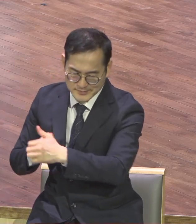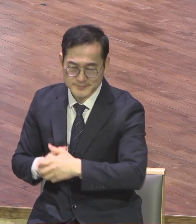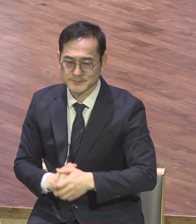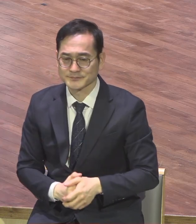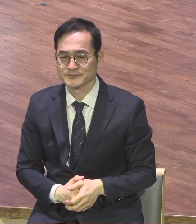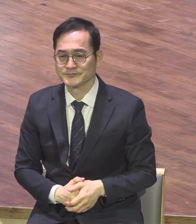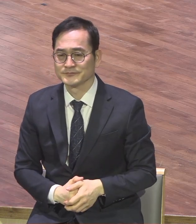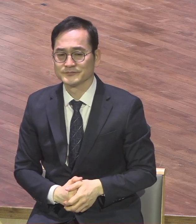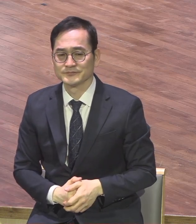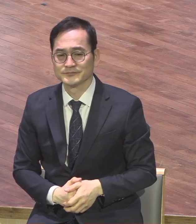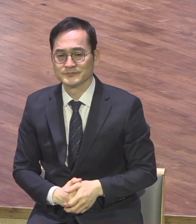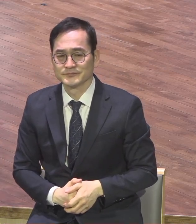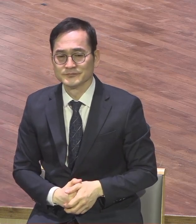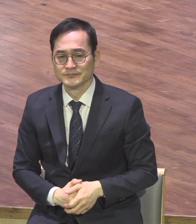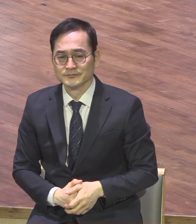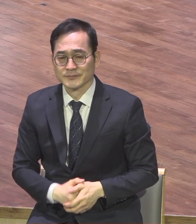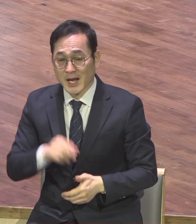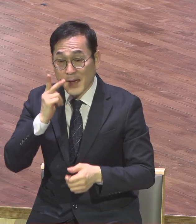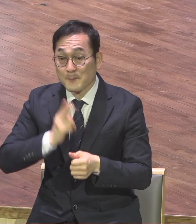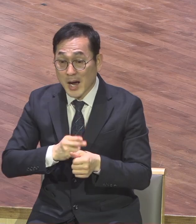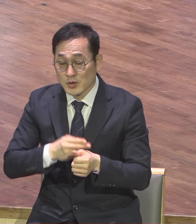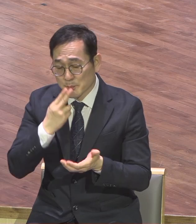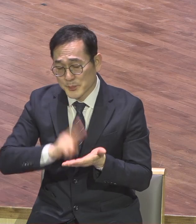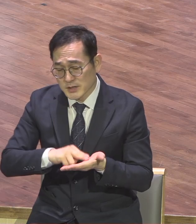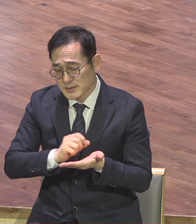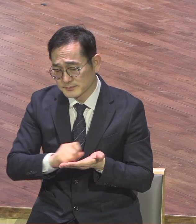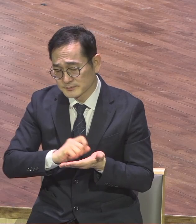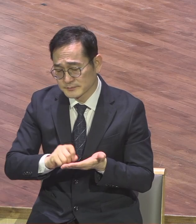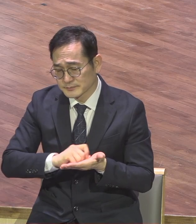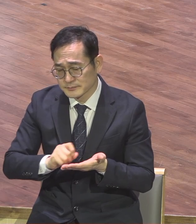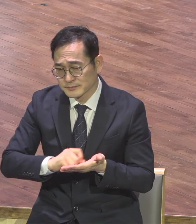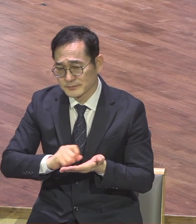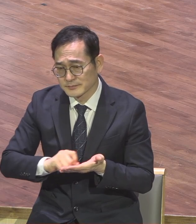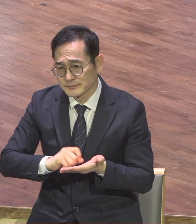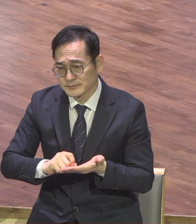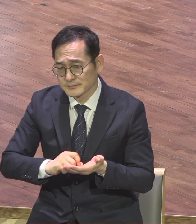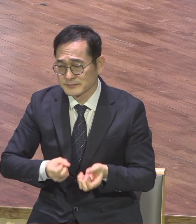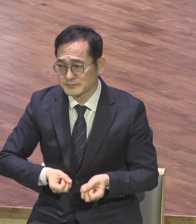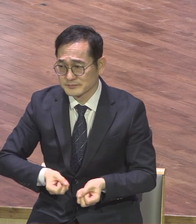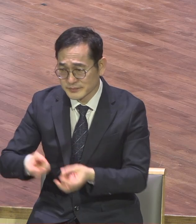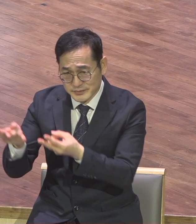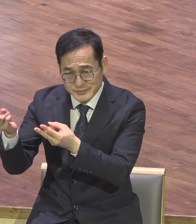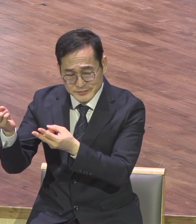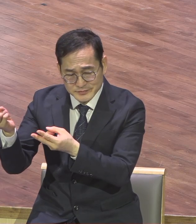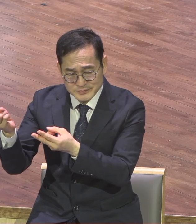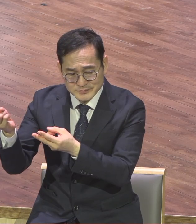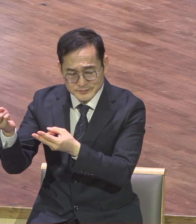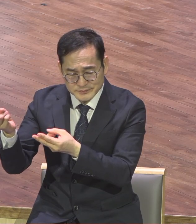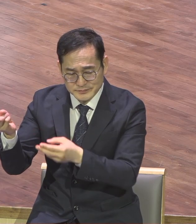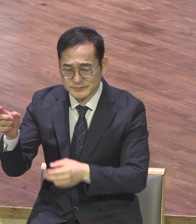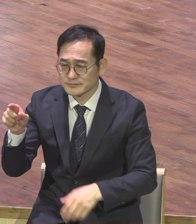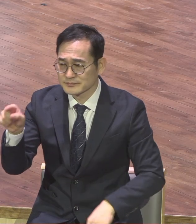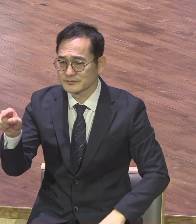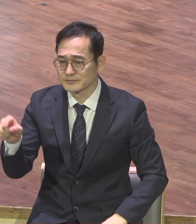사도 바울은 이 서신서를 보면 사도 바울의 서신서는 그럼으로 라고 하는 접속사